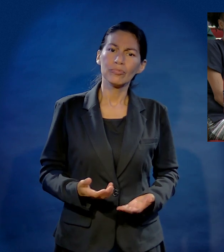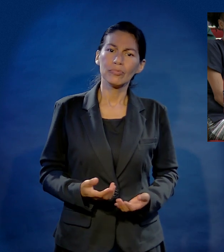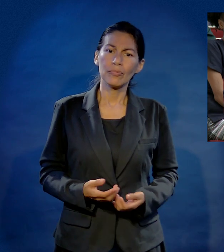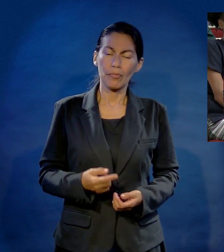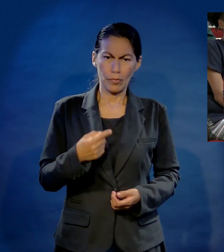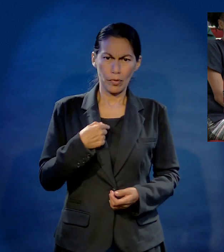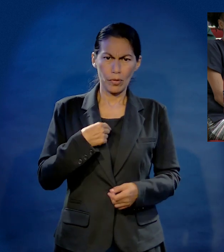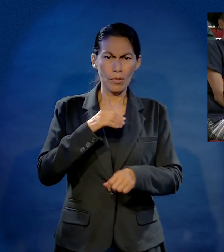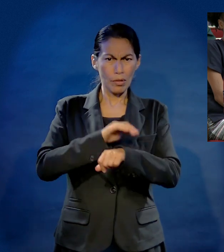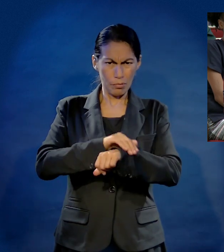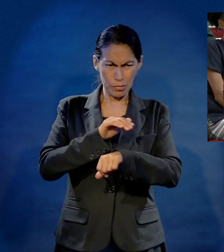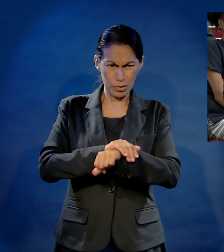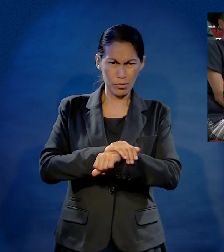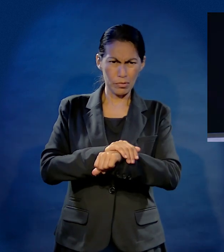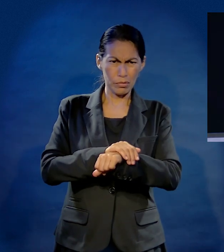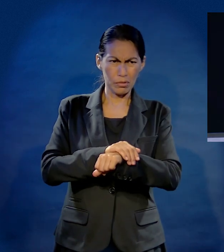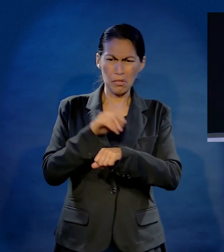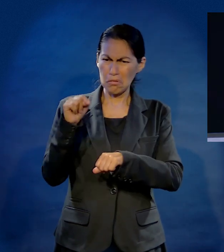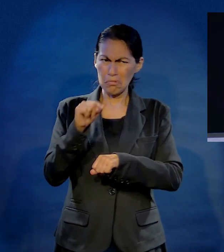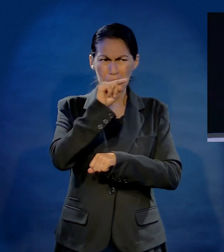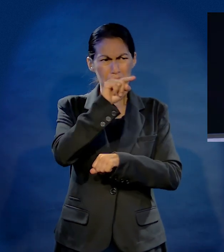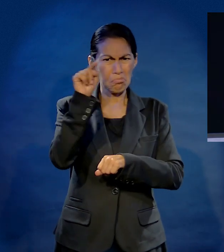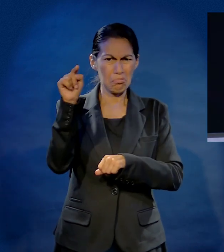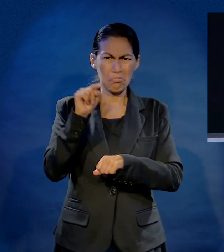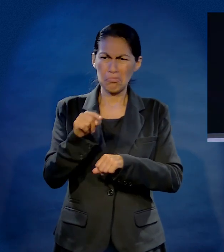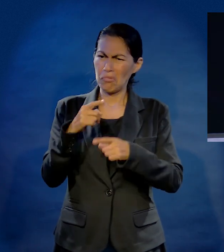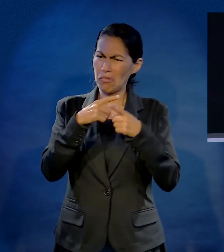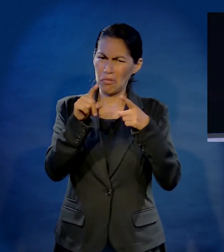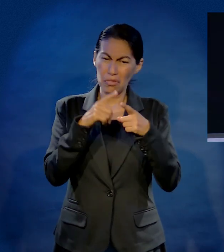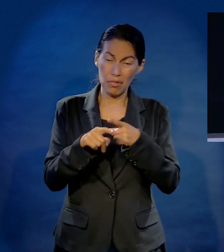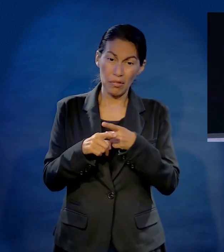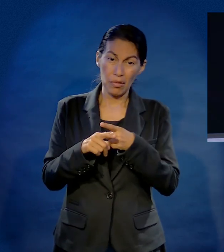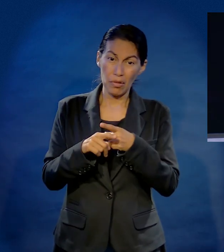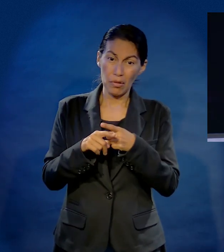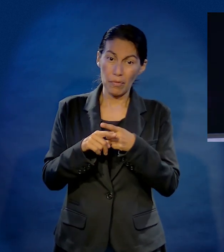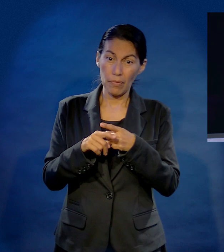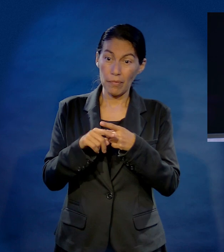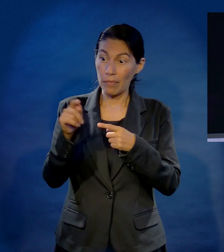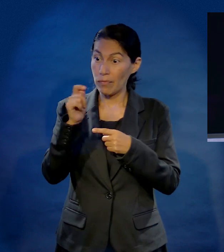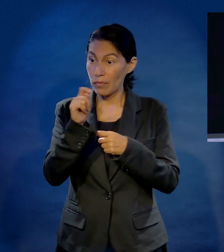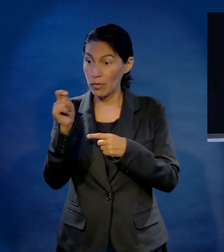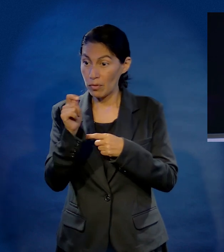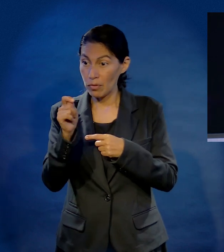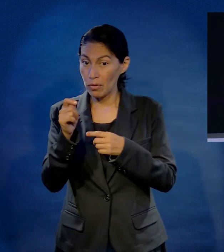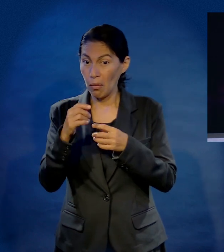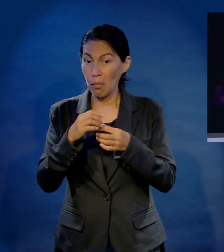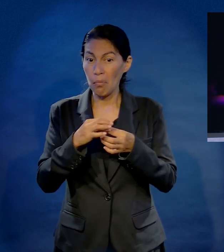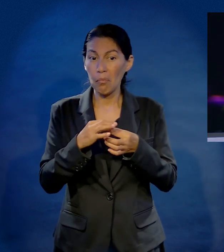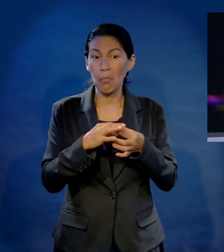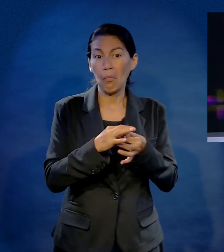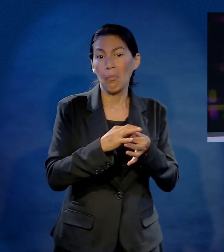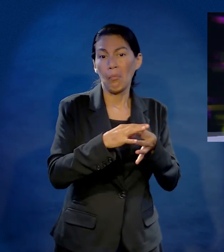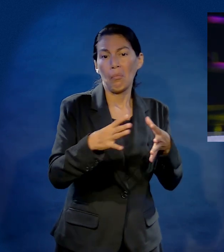Yo tuve amigos en la universidad, lejos de aquí, cerca de allá, en un lugar que jamás conocerán, que cuando se hicieron novios, los perdimos.